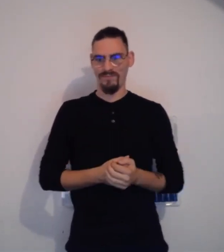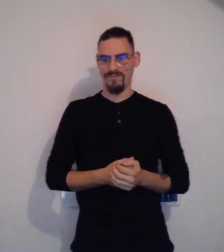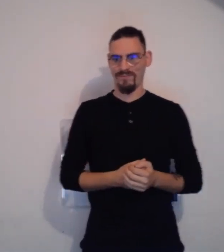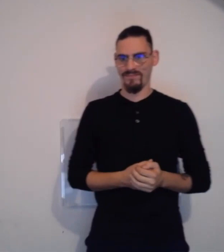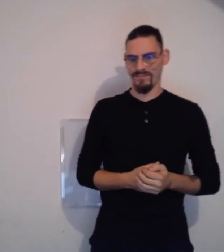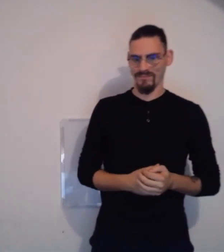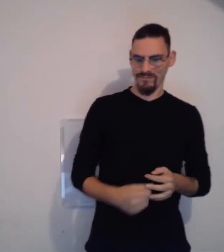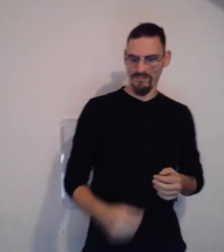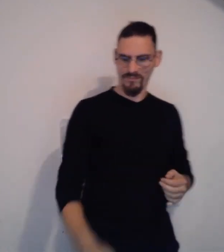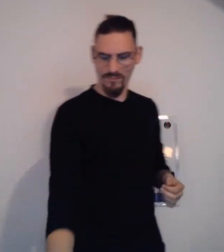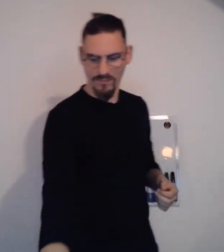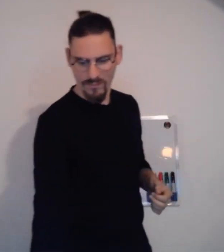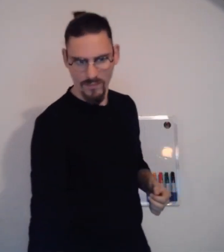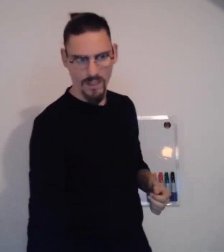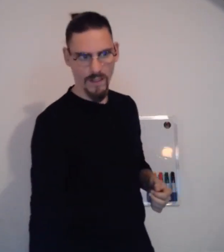On continue, c'est parti.